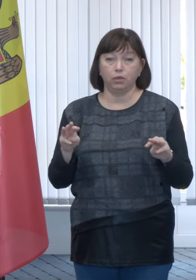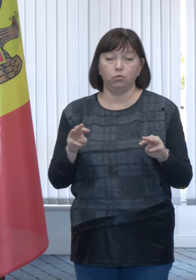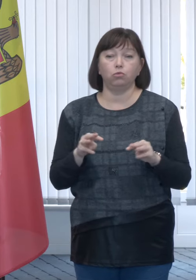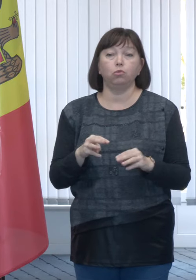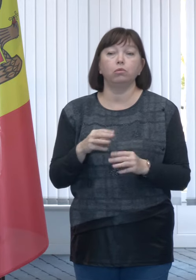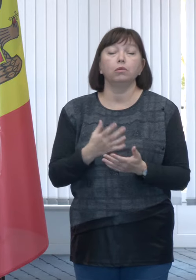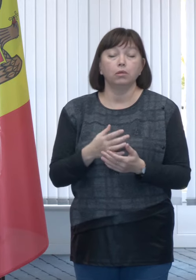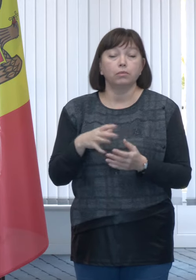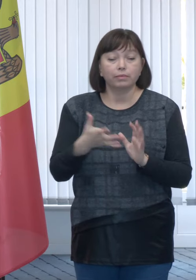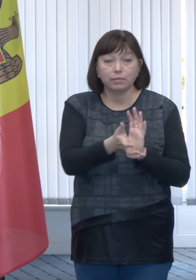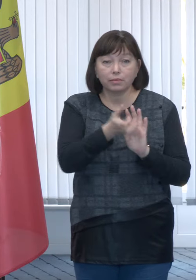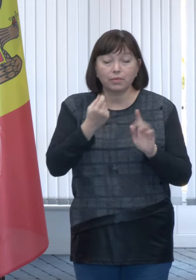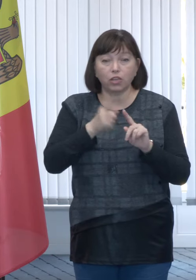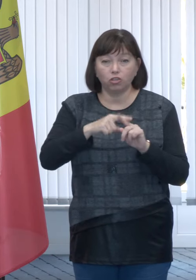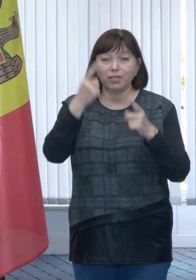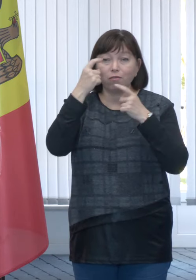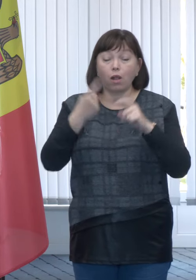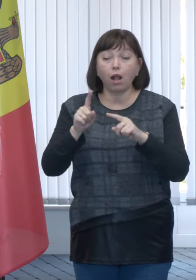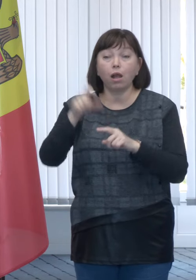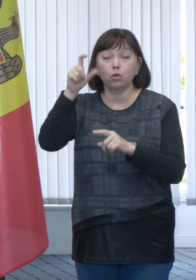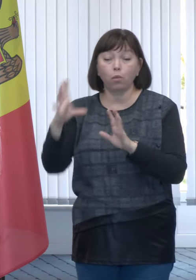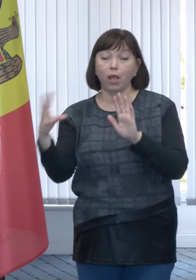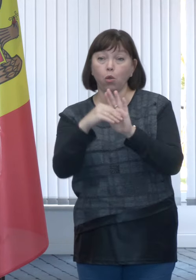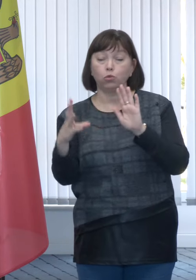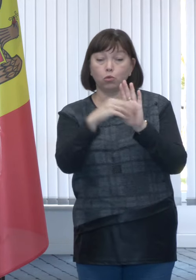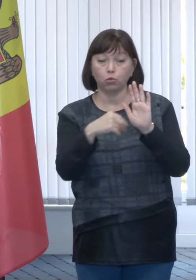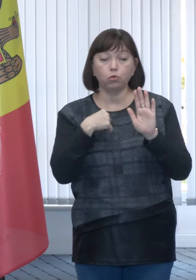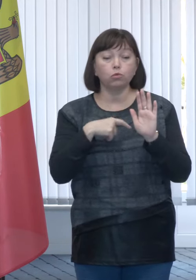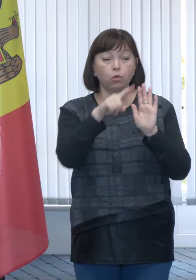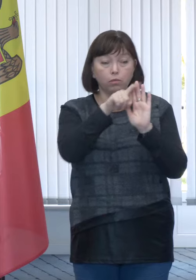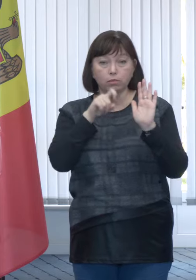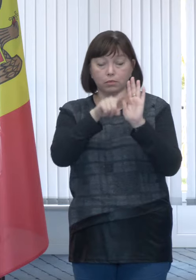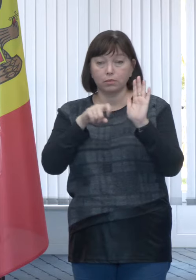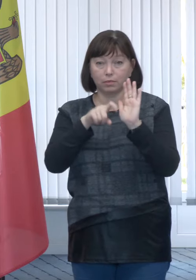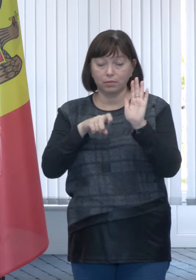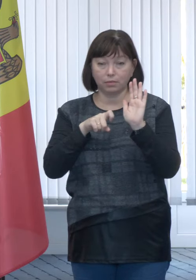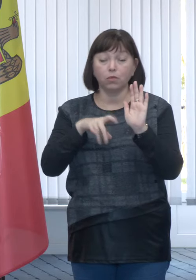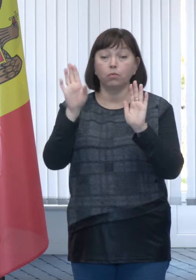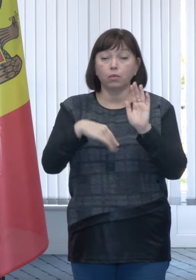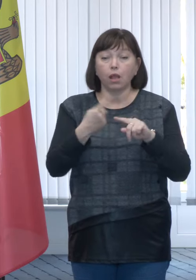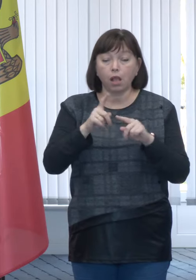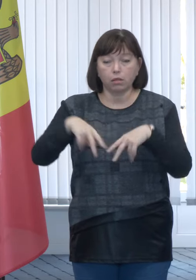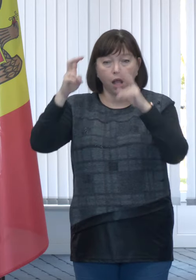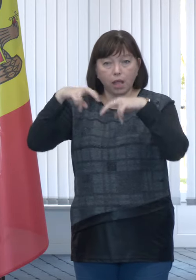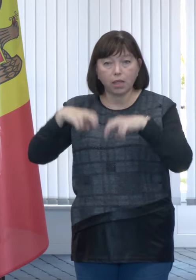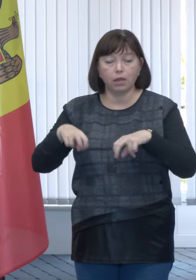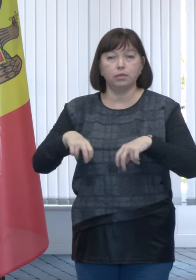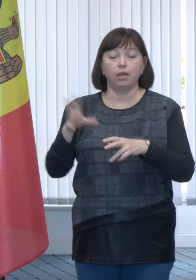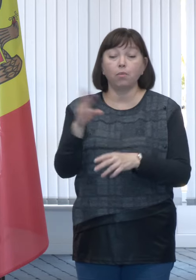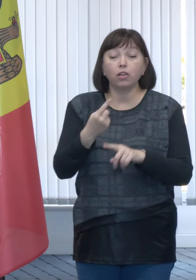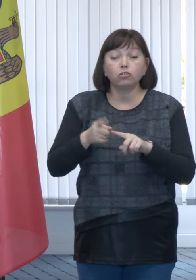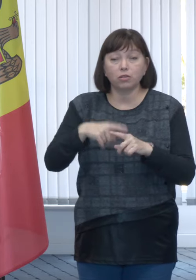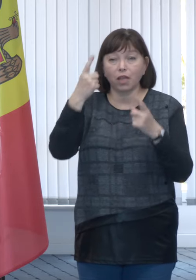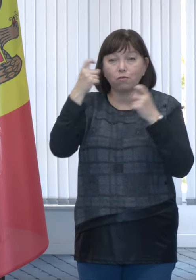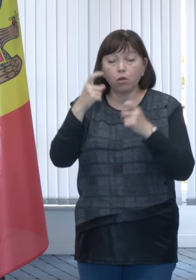luăm acele date pe care oamenii le introduc în cererile pentru compensații, după care analizăm aceste date